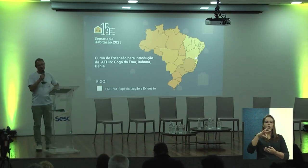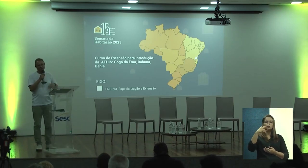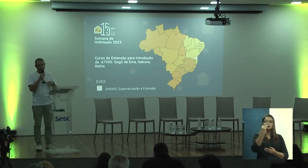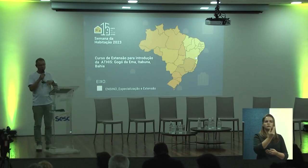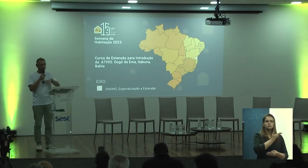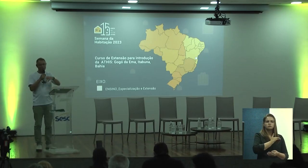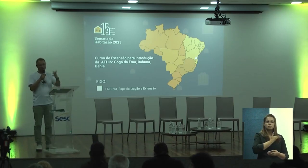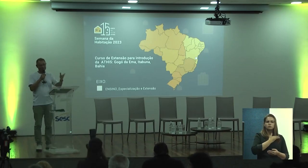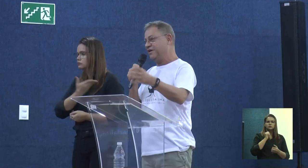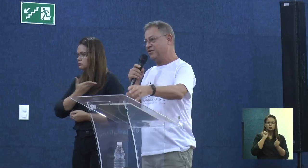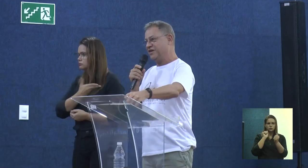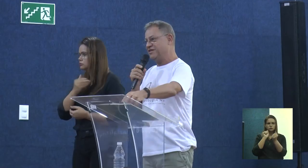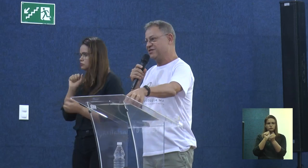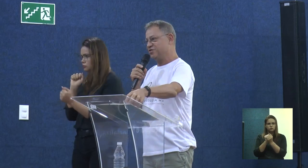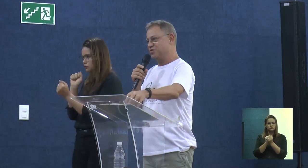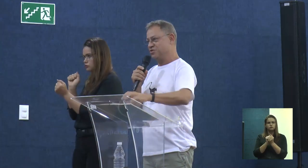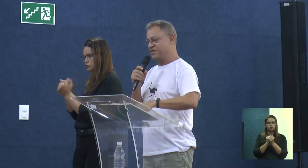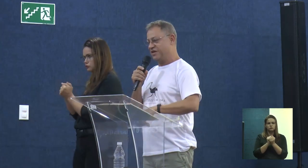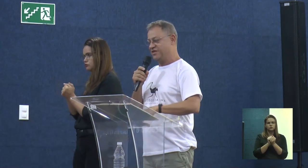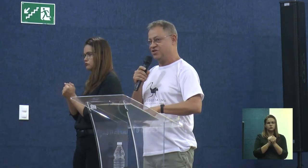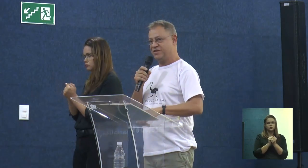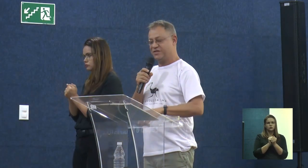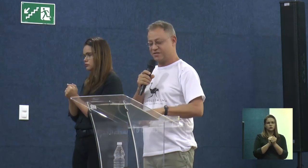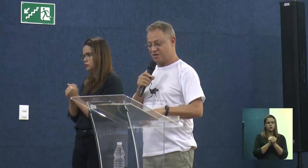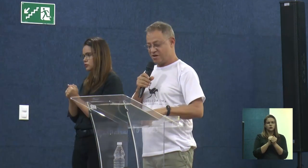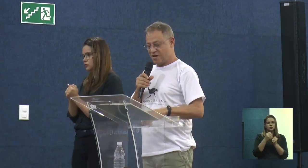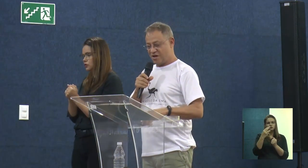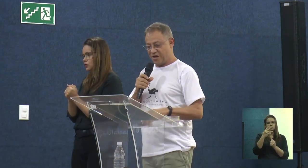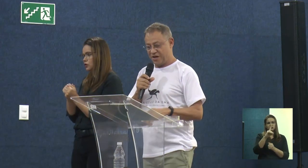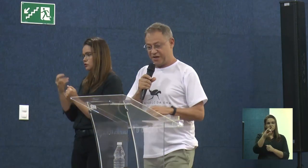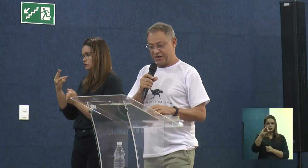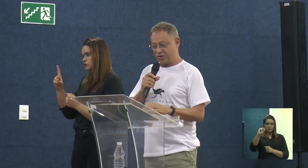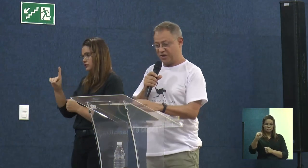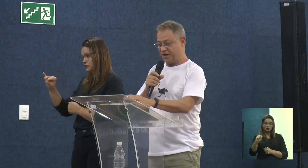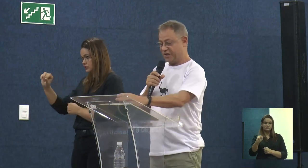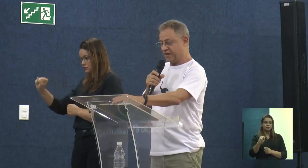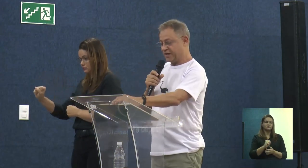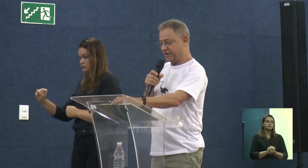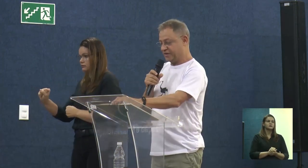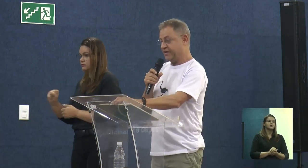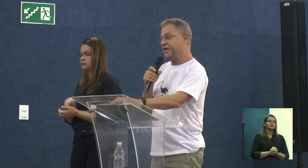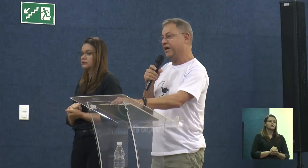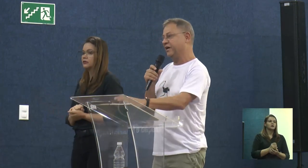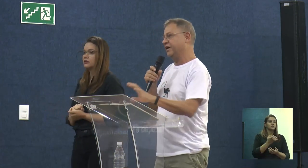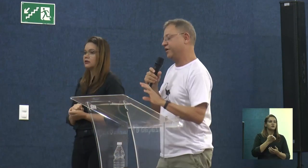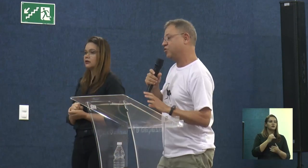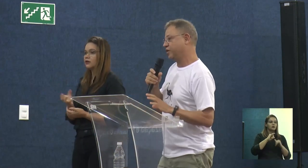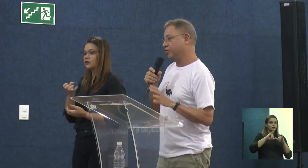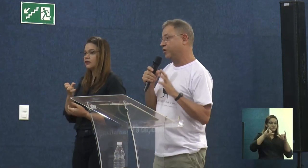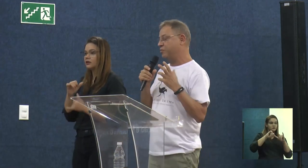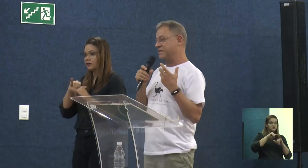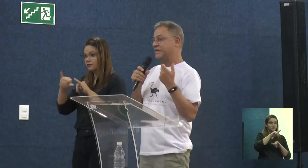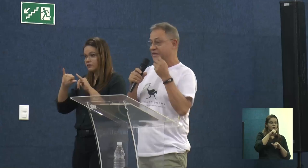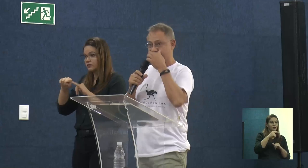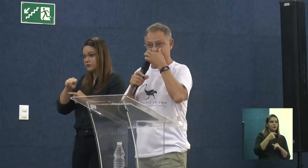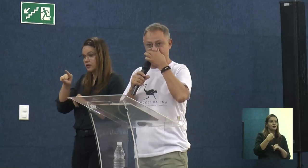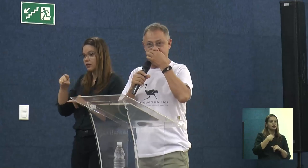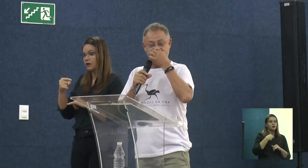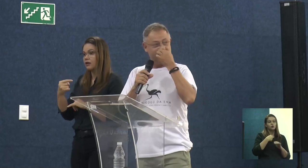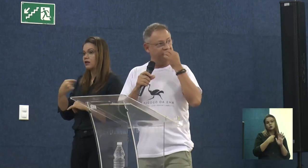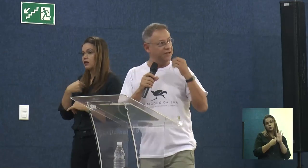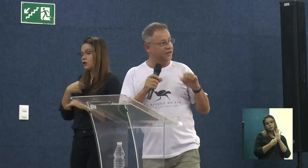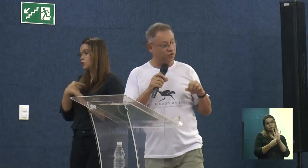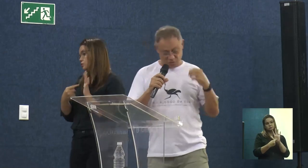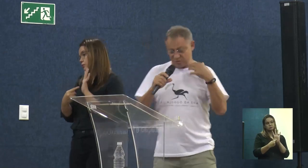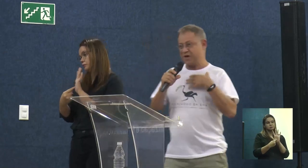estão nos acompanhando, né, nesses últimos três dias. Eu queria dizer que eu não apresentei